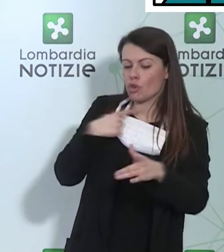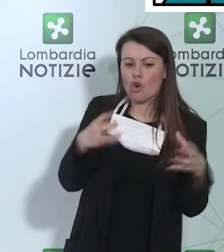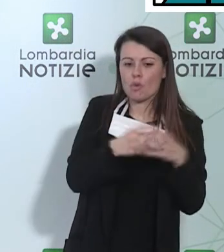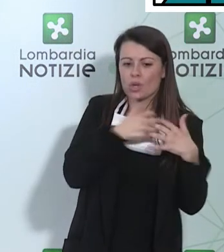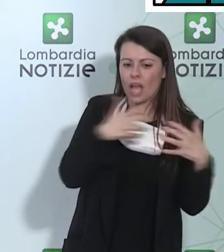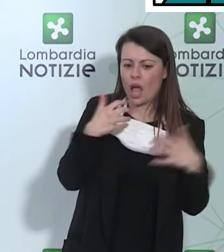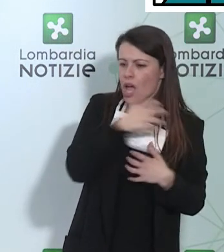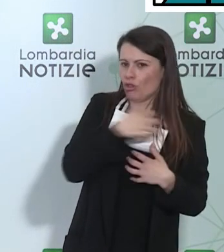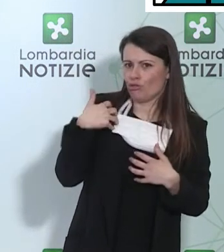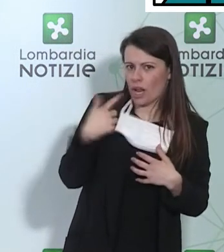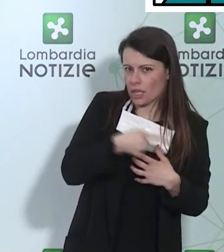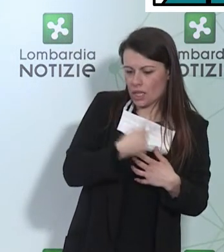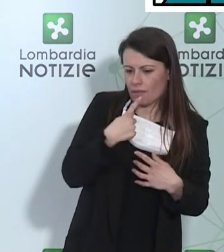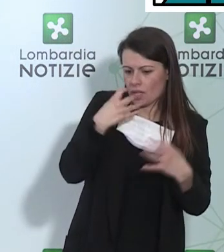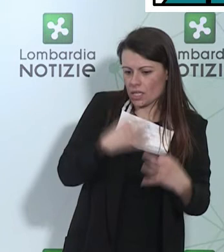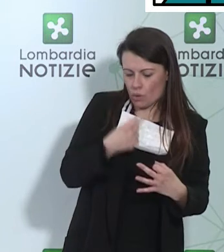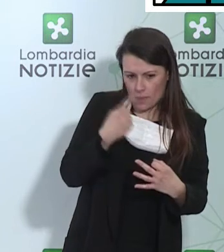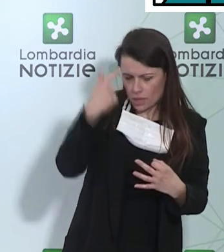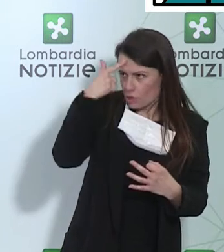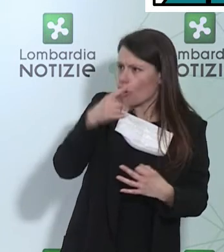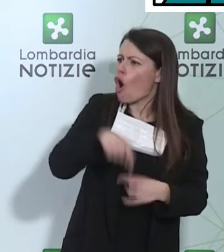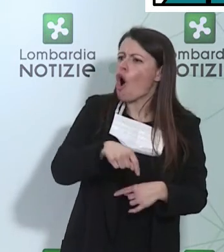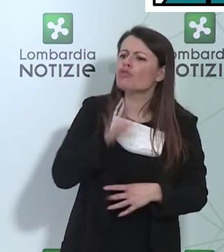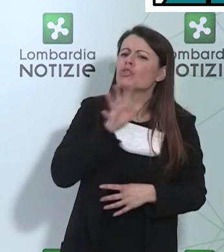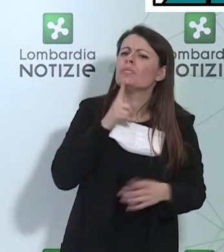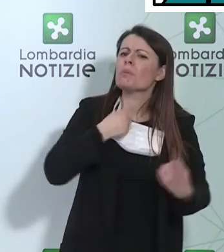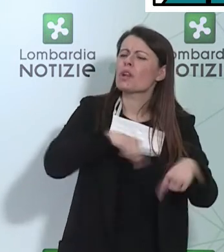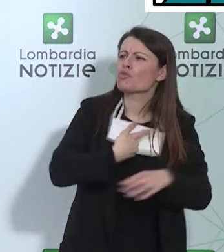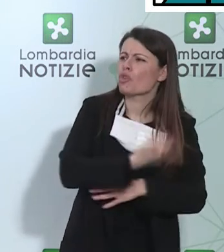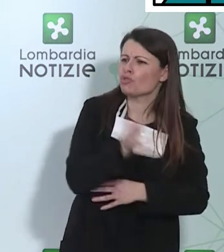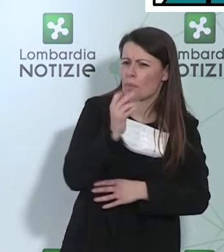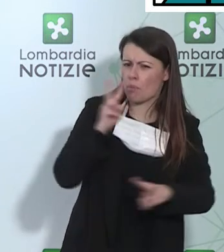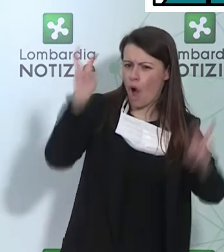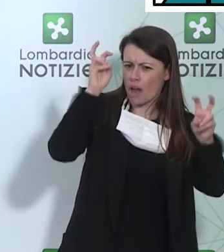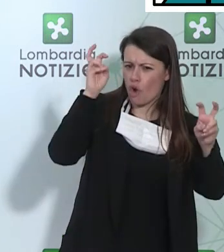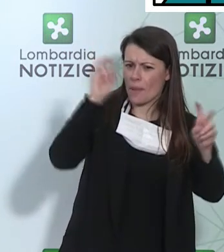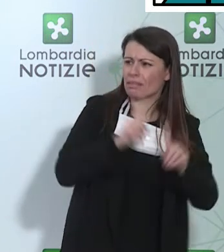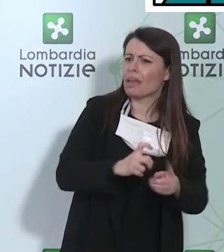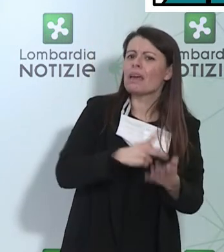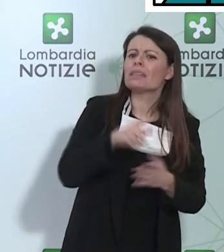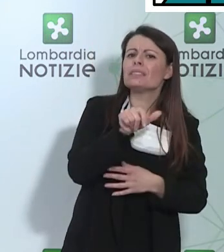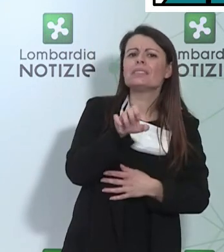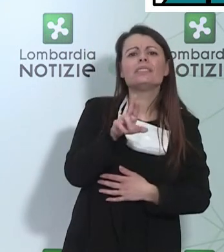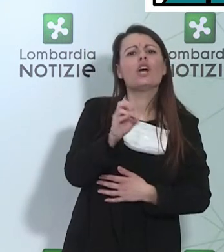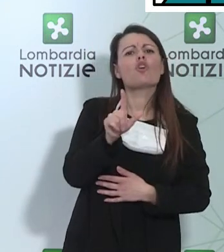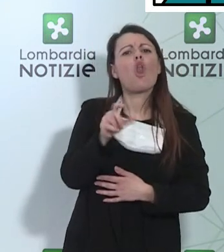chiaramente oggi anche,'è una riunione giusto per questa cosa dei test sierologici.